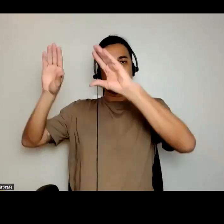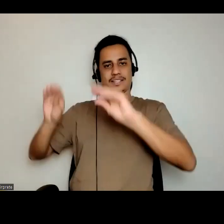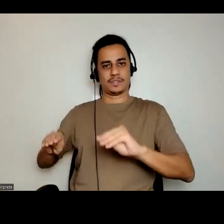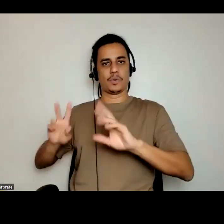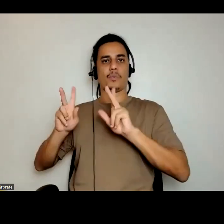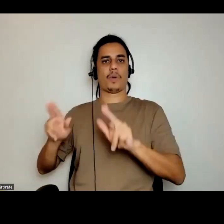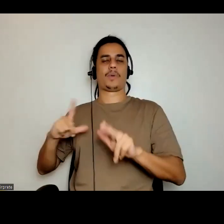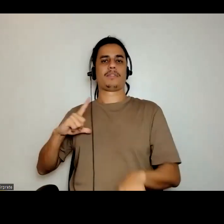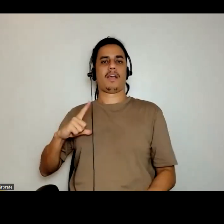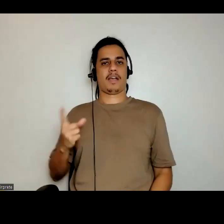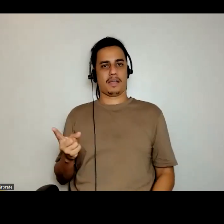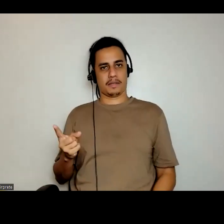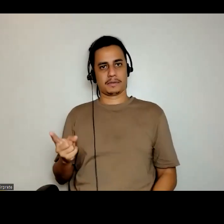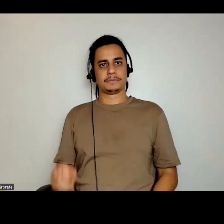está,